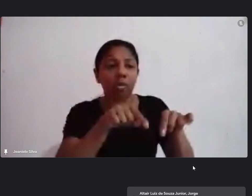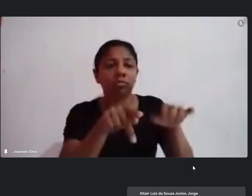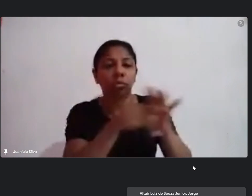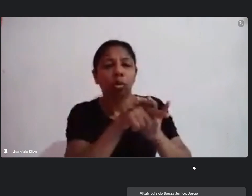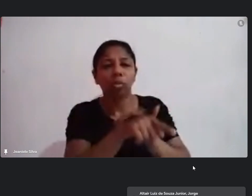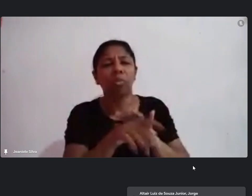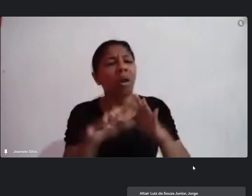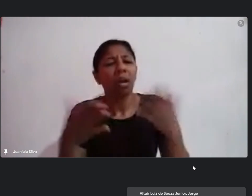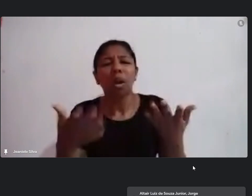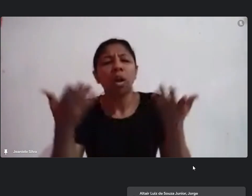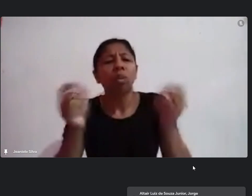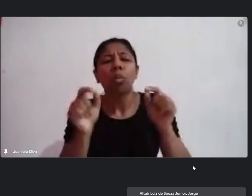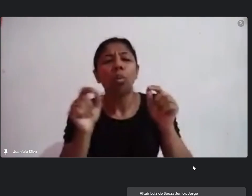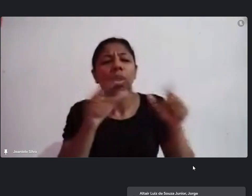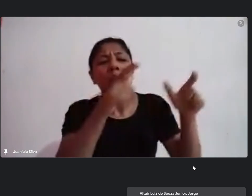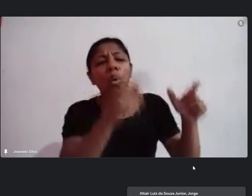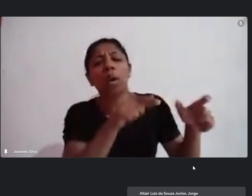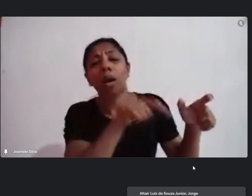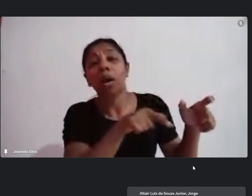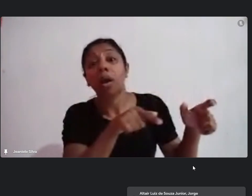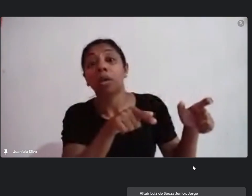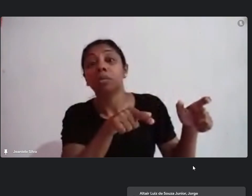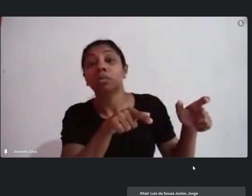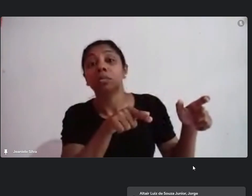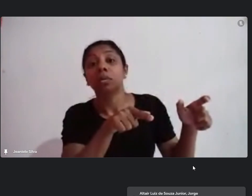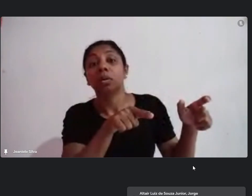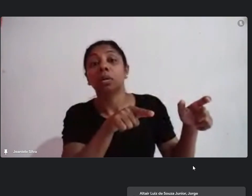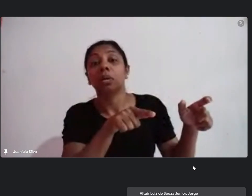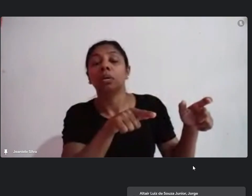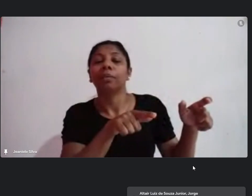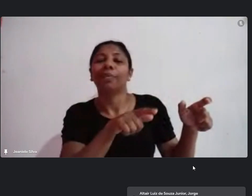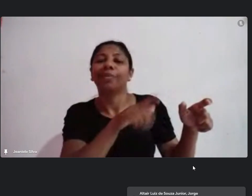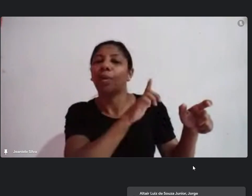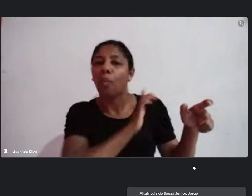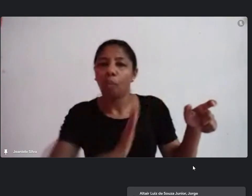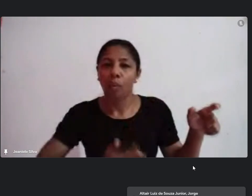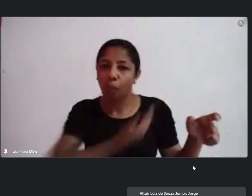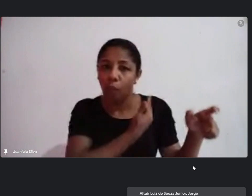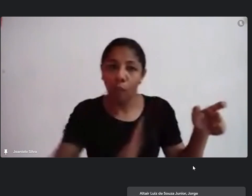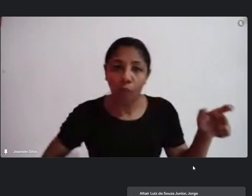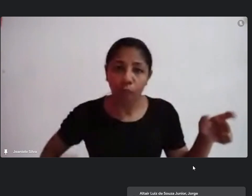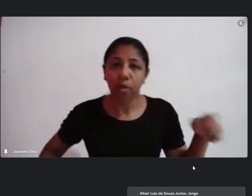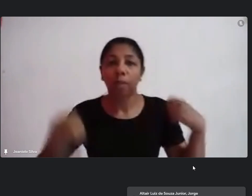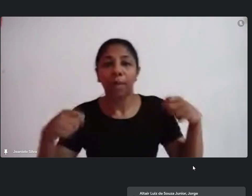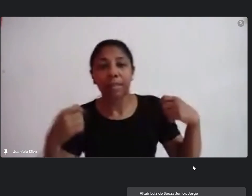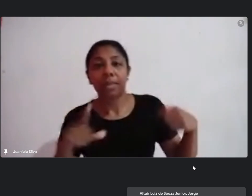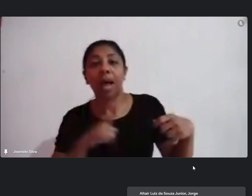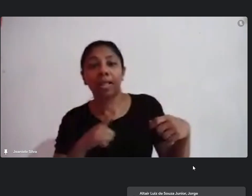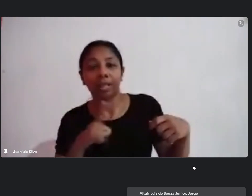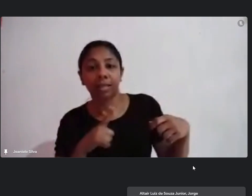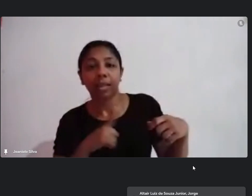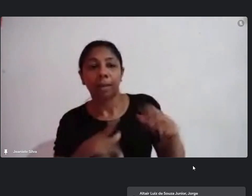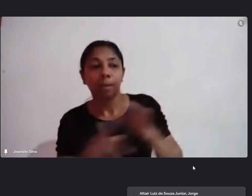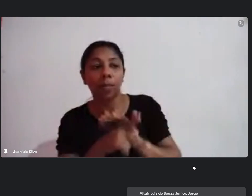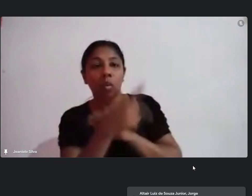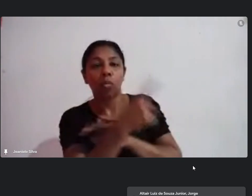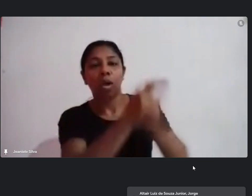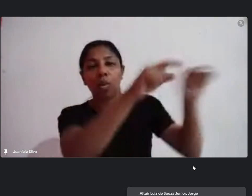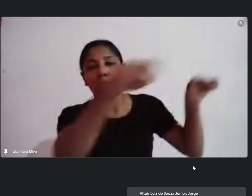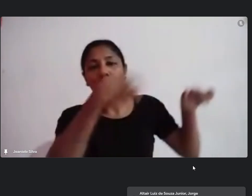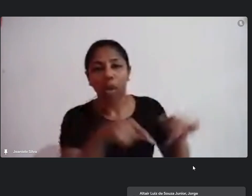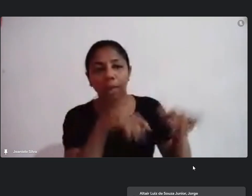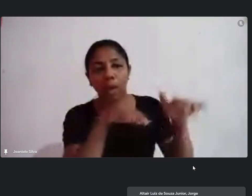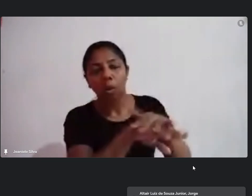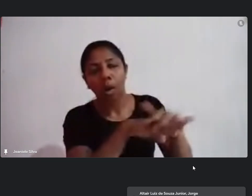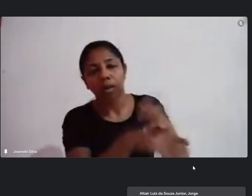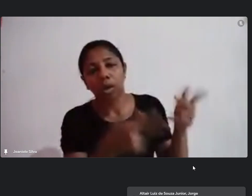certo então o governo do estado teria que ter um prédio para tal e aí lembrar que a gente está fazendo uma varredura para